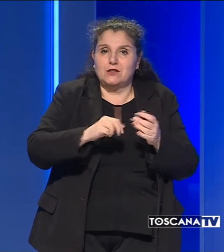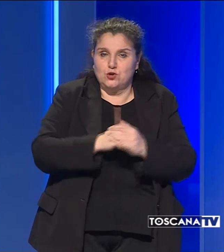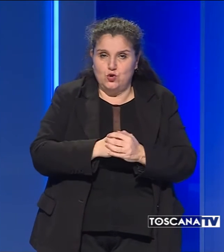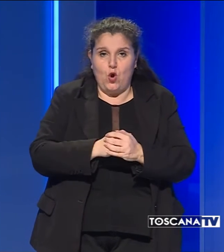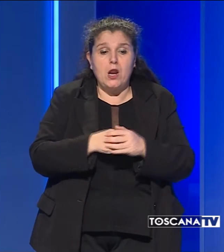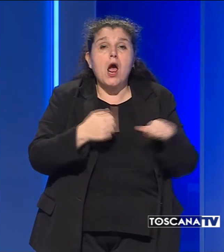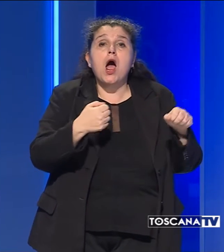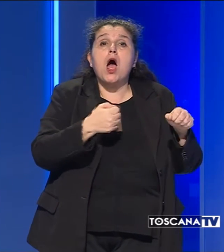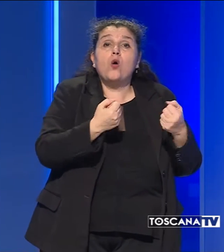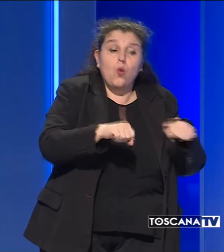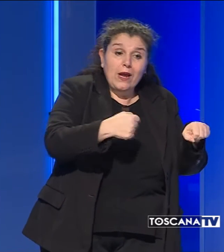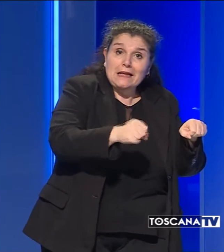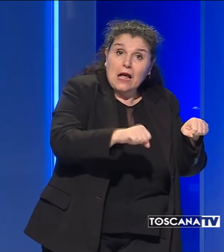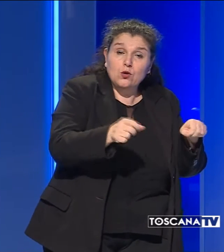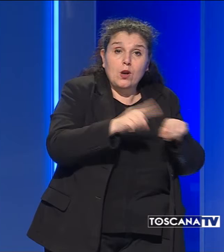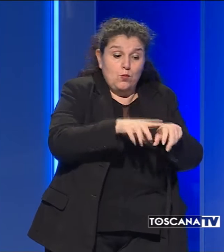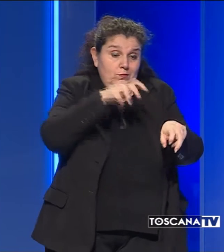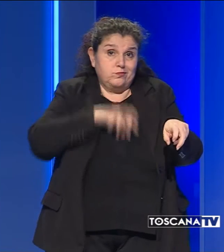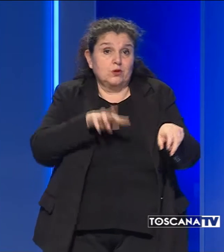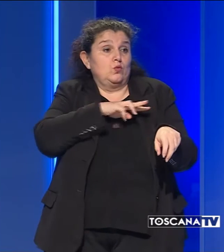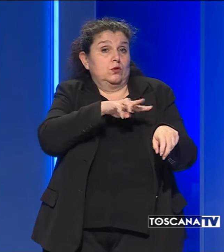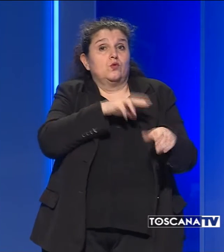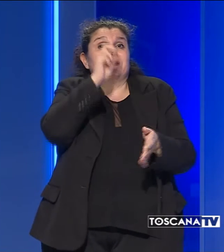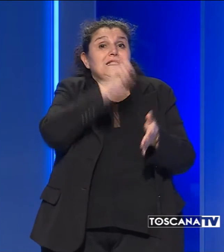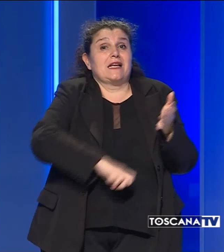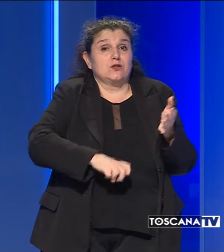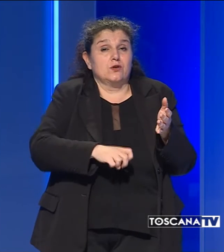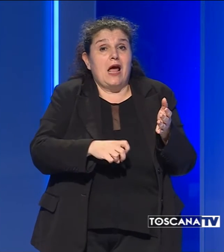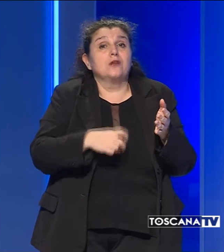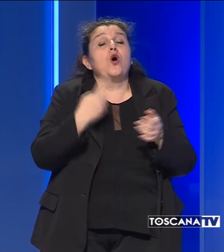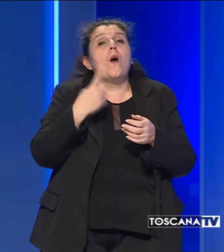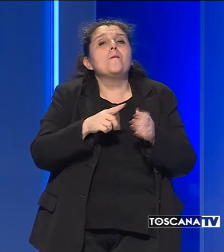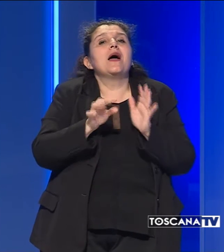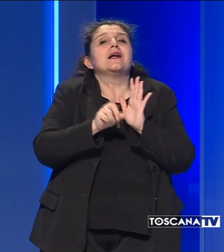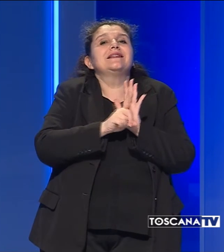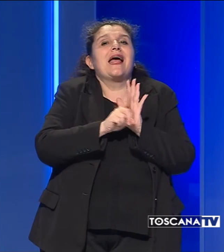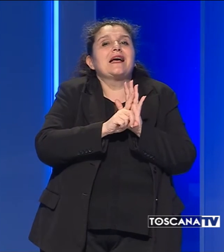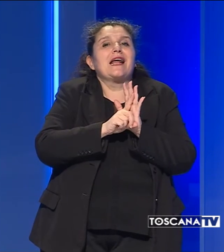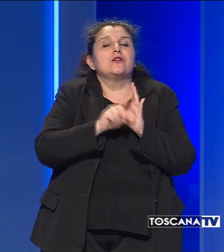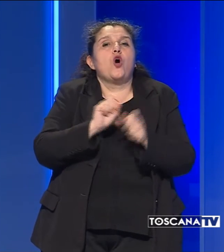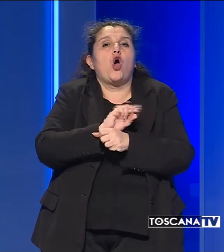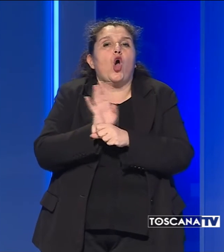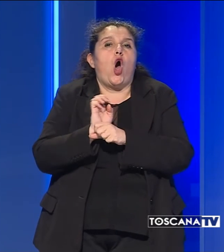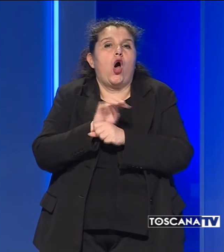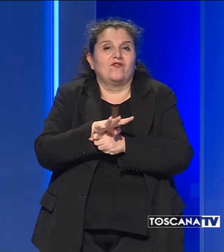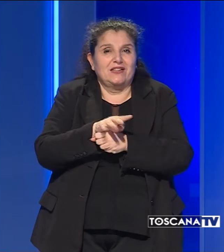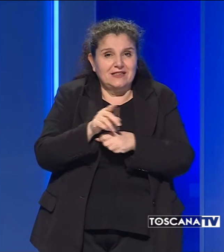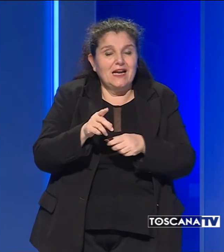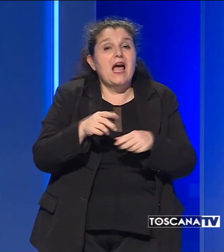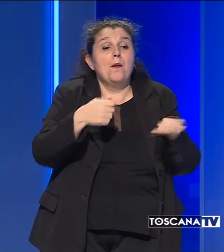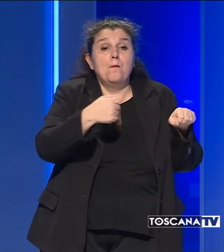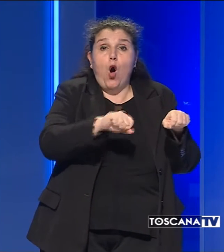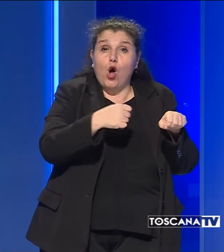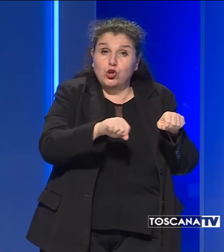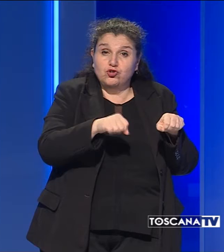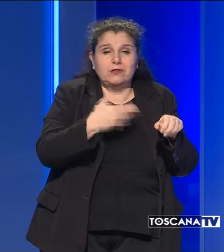Guidatore e passeggero sono stati sanzionati per la normativa sul covid-19 e al motociclista è